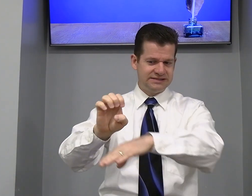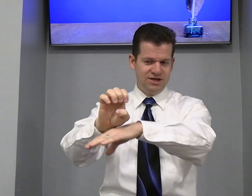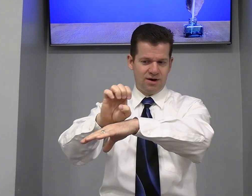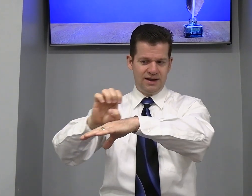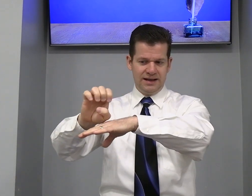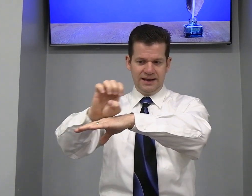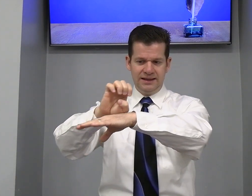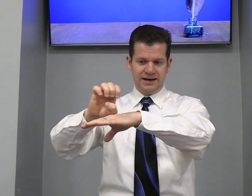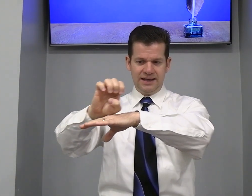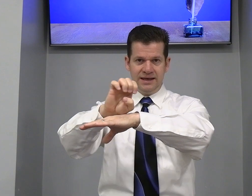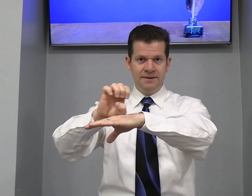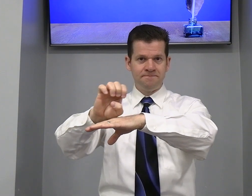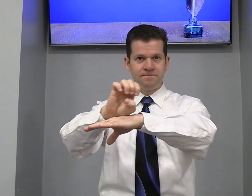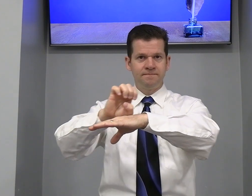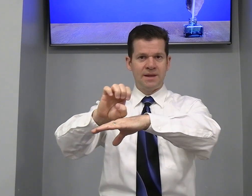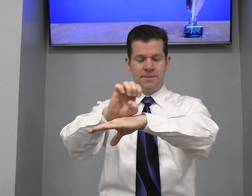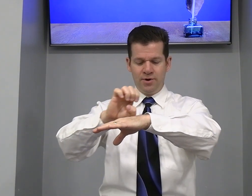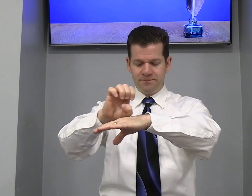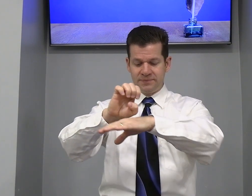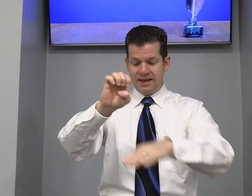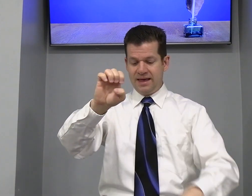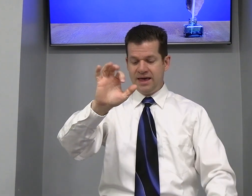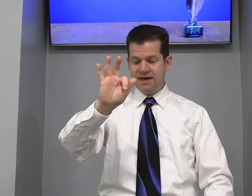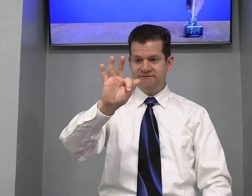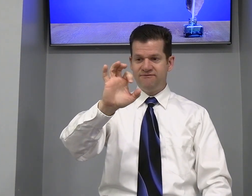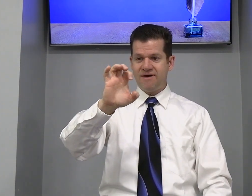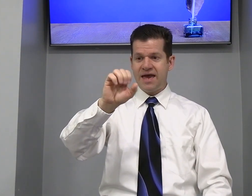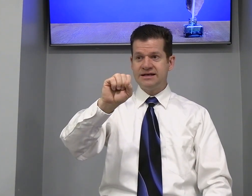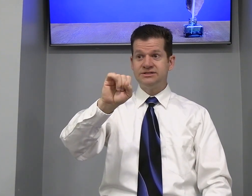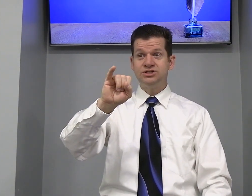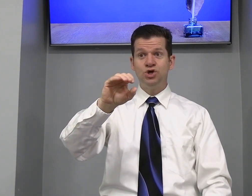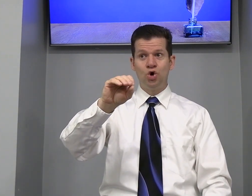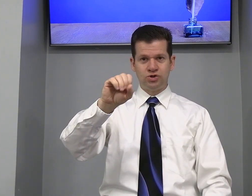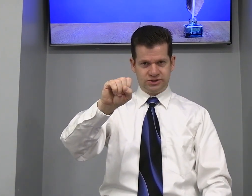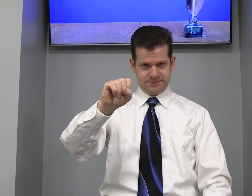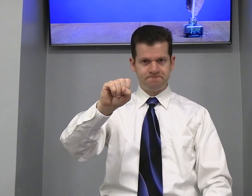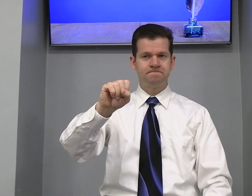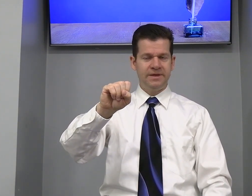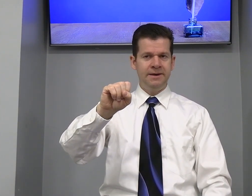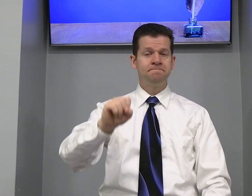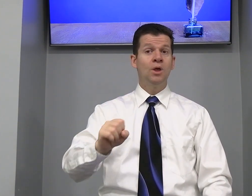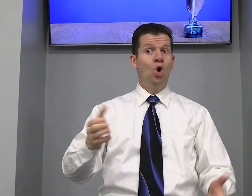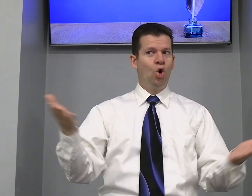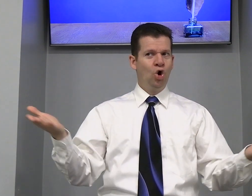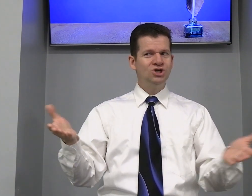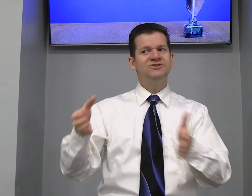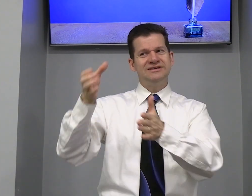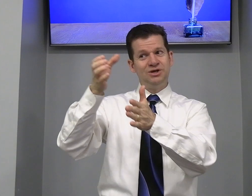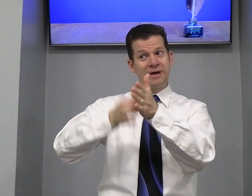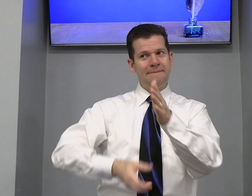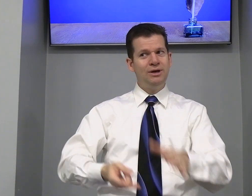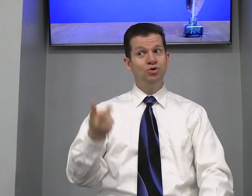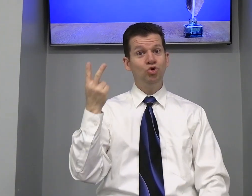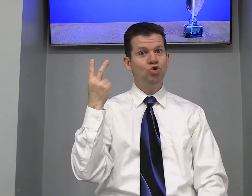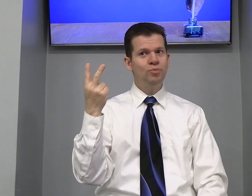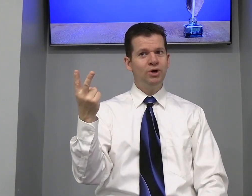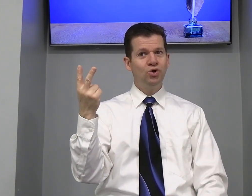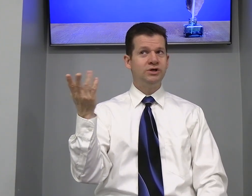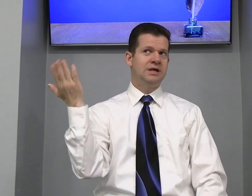assim, letra E na mão, Efésios Hoje vai ser o capítulo número 2,